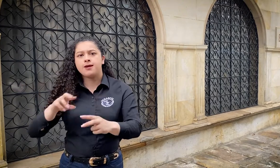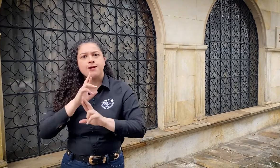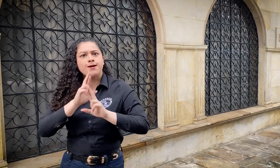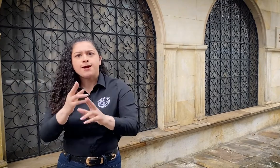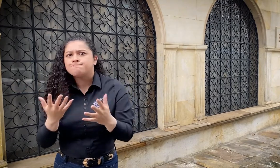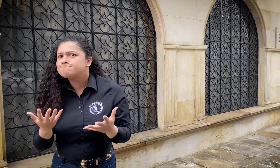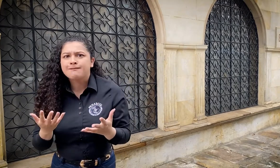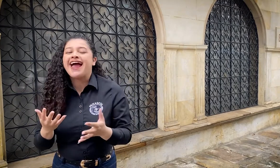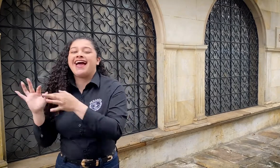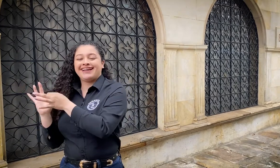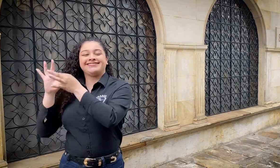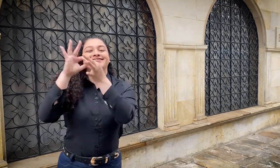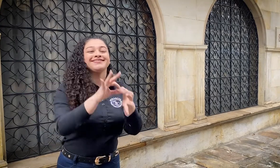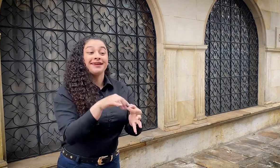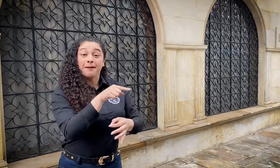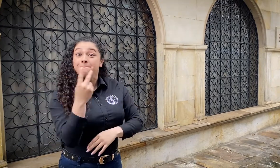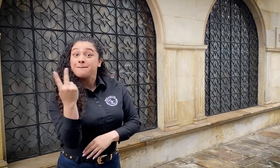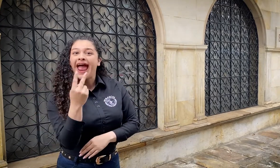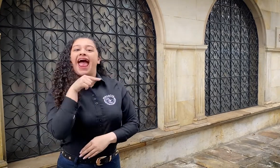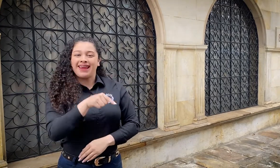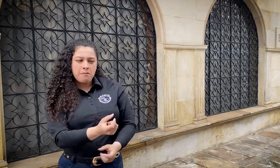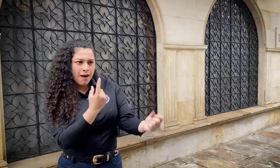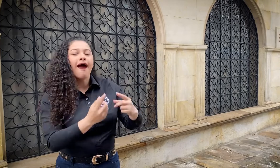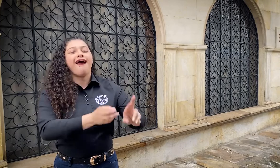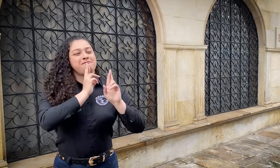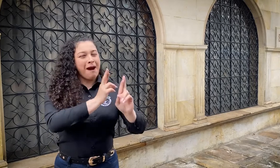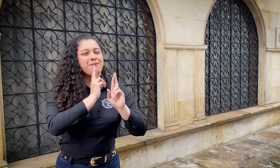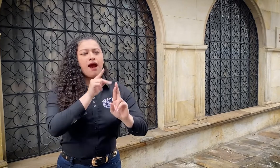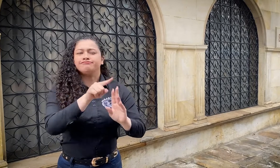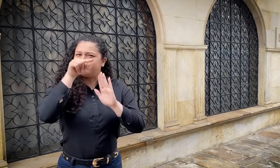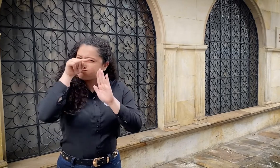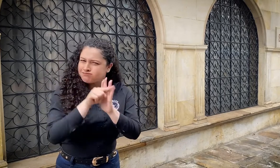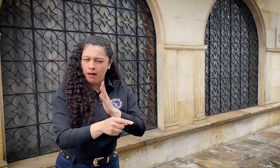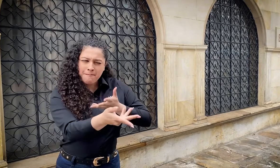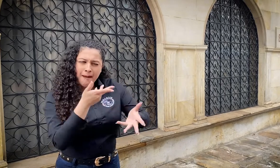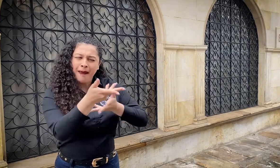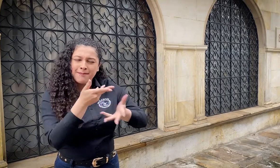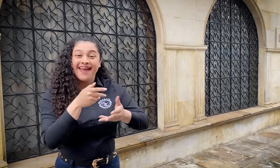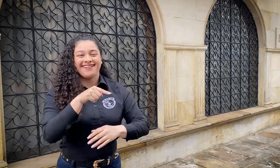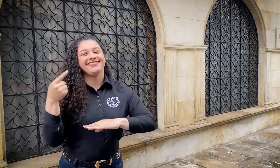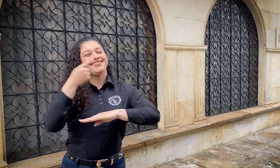hay algunas preguntas que no se alcanzan a dar respuesta. Es por eso que el viernes retomaremos este tema y daremos respuesta.